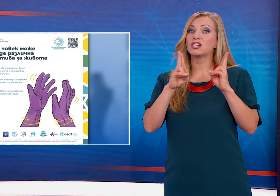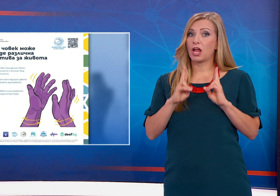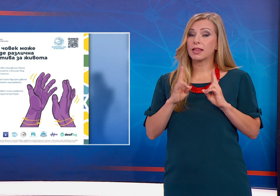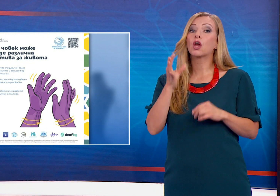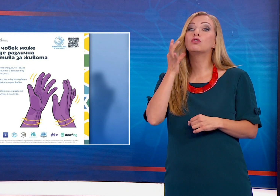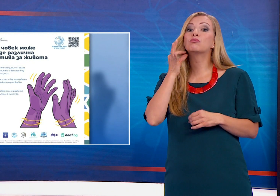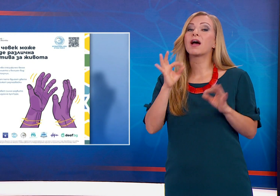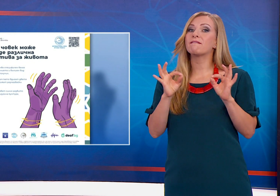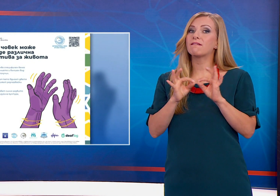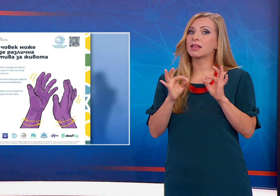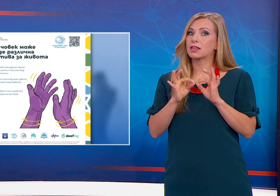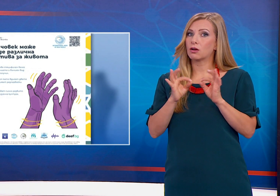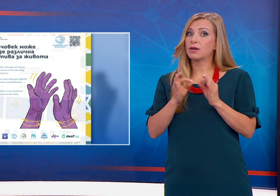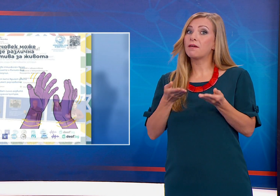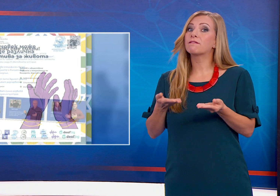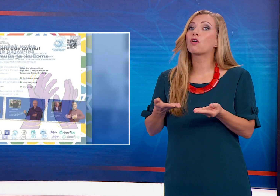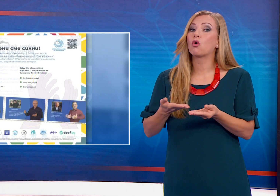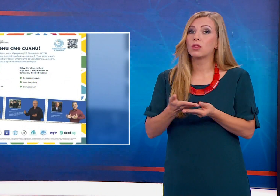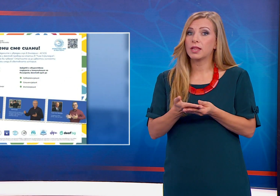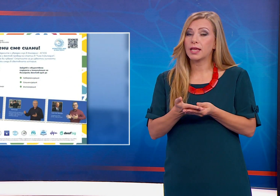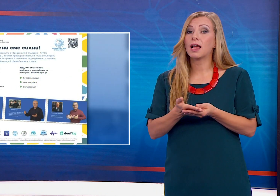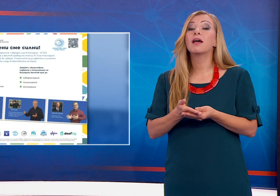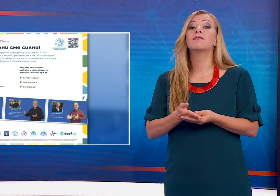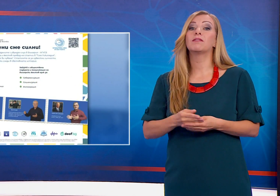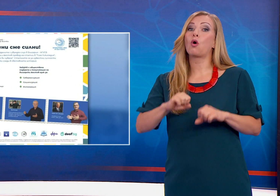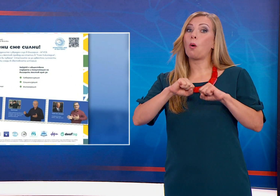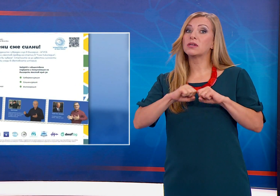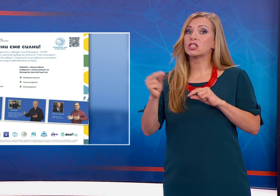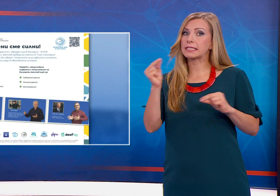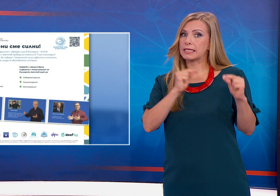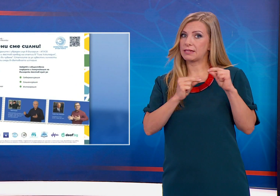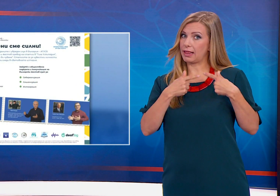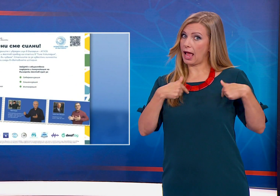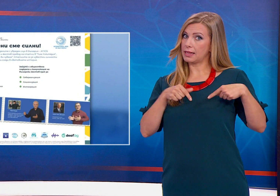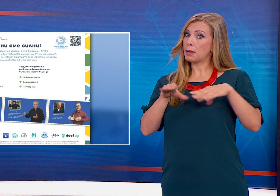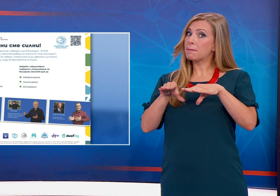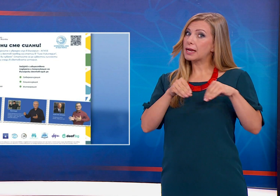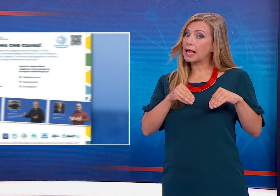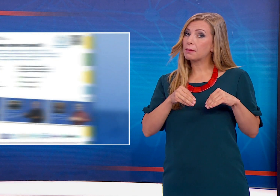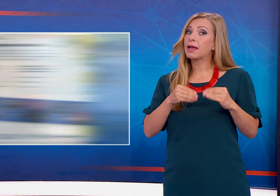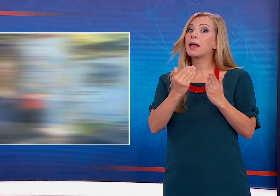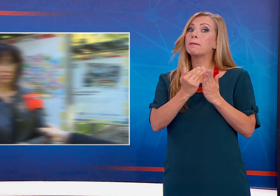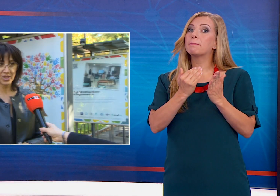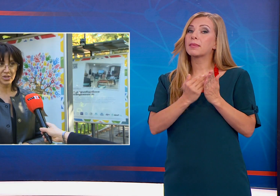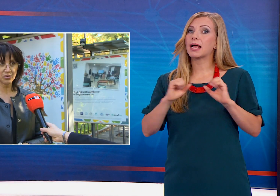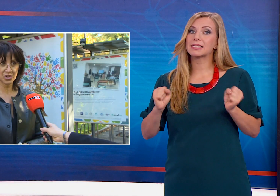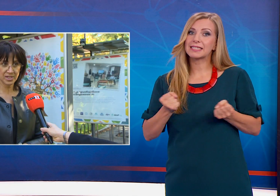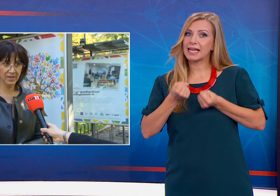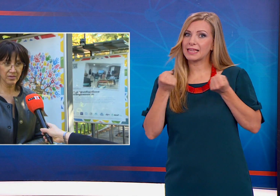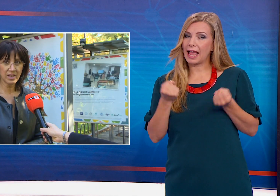входира в Столичен общински съвет и ние там приехме с решение План за действия по прилагане на Закона, който вече се осъществява.